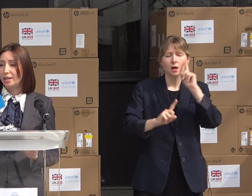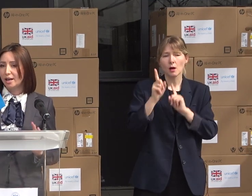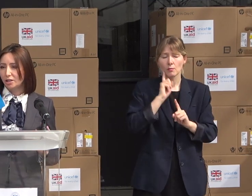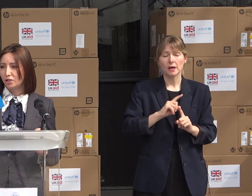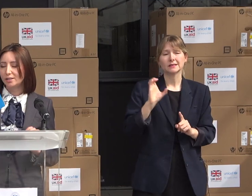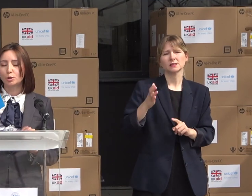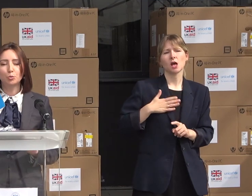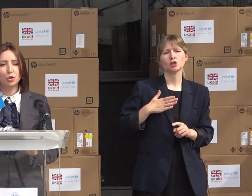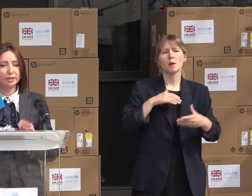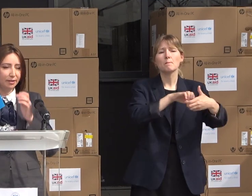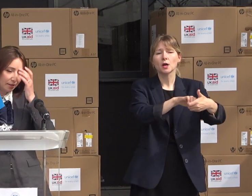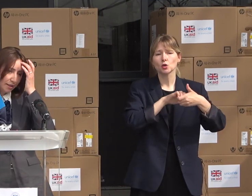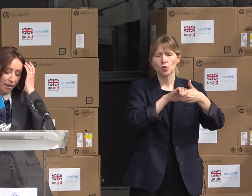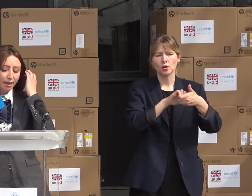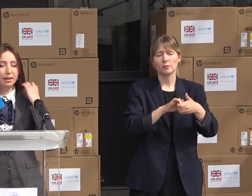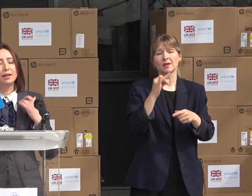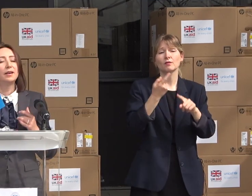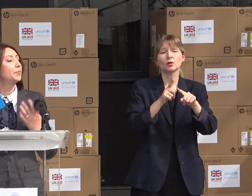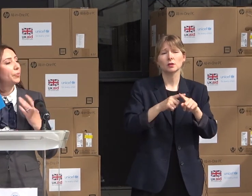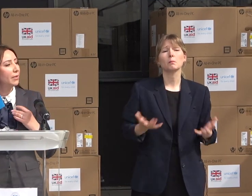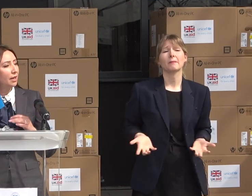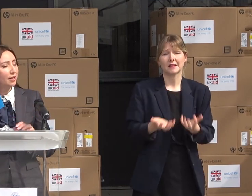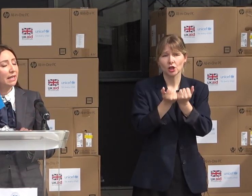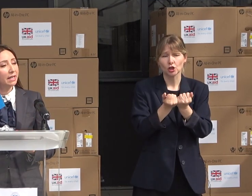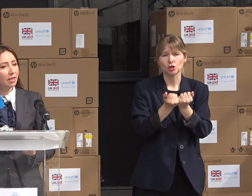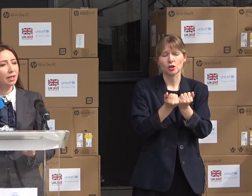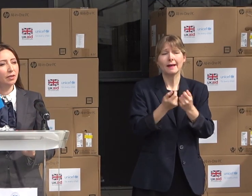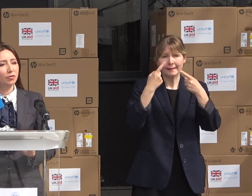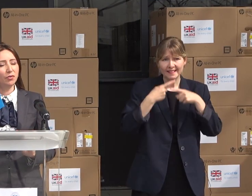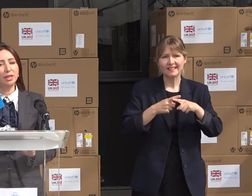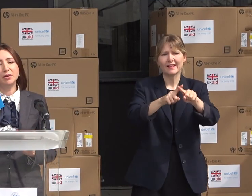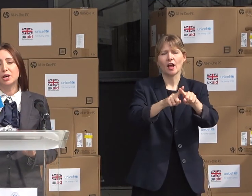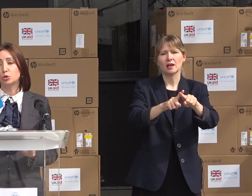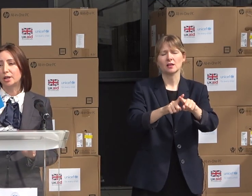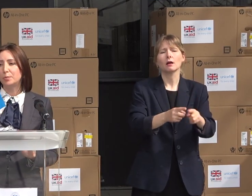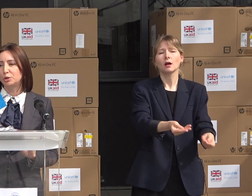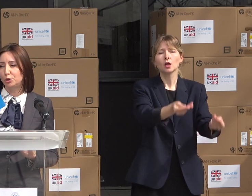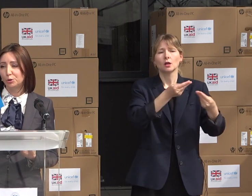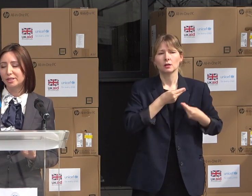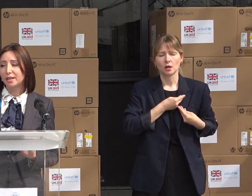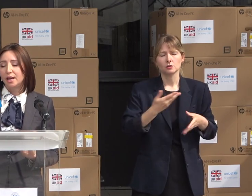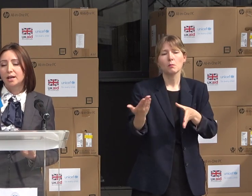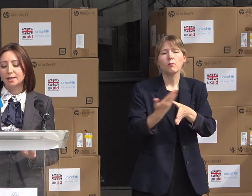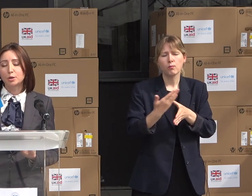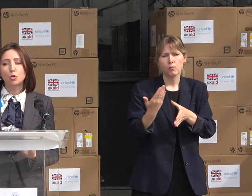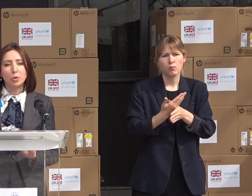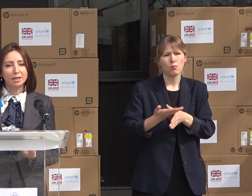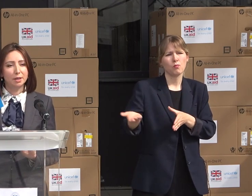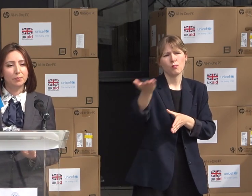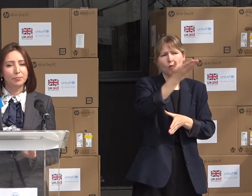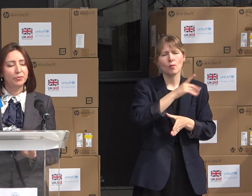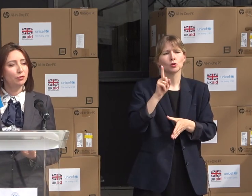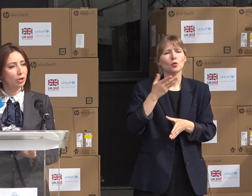noștri, iar acest suport tehnic ne va ajuta pe noi toți ca să